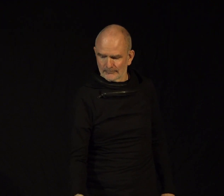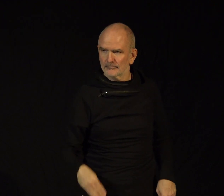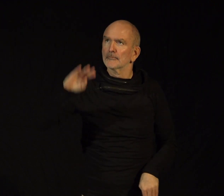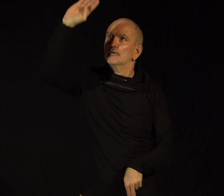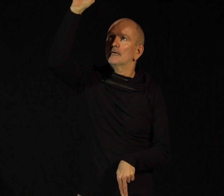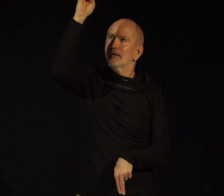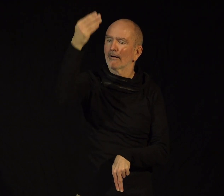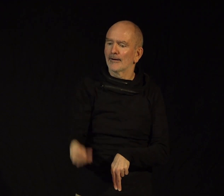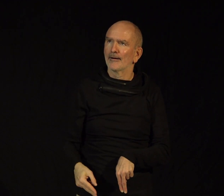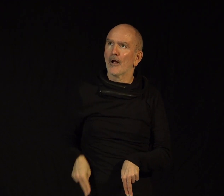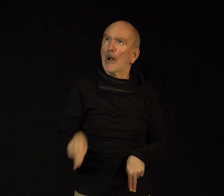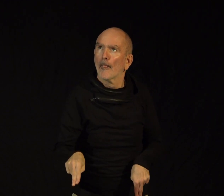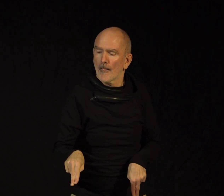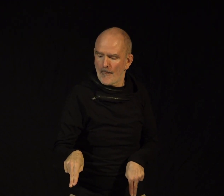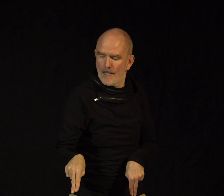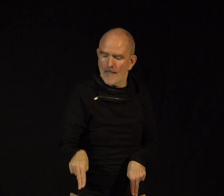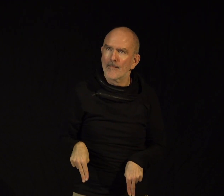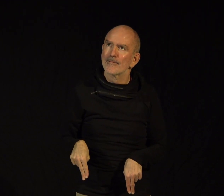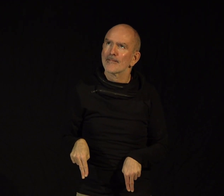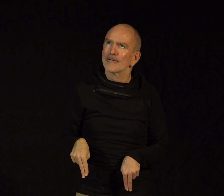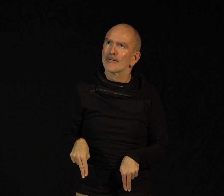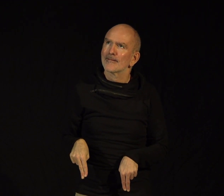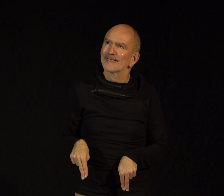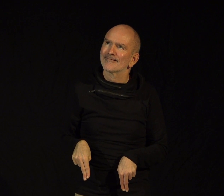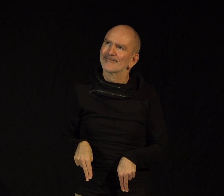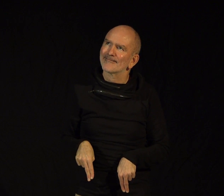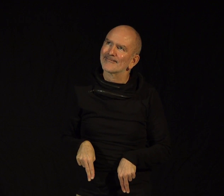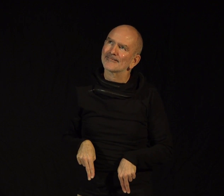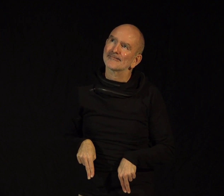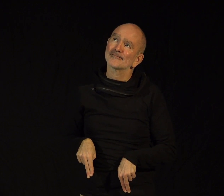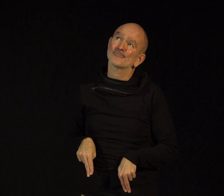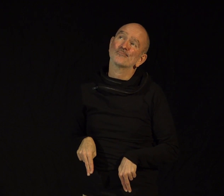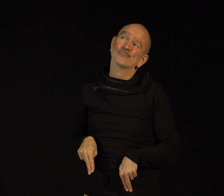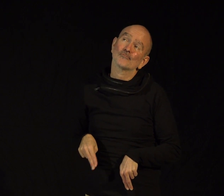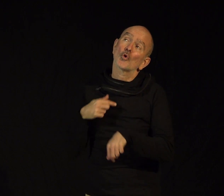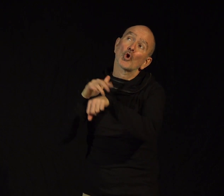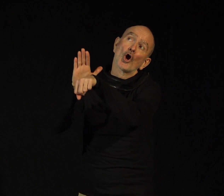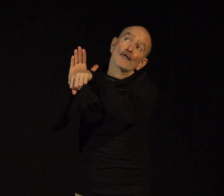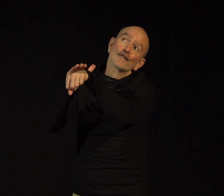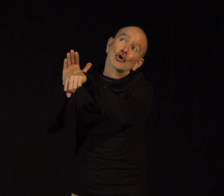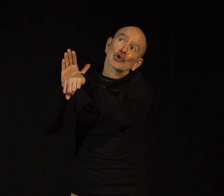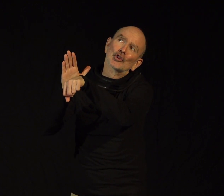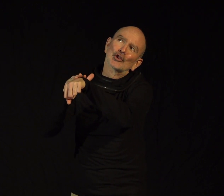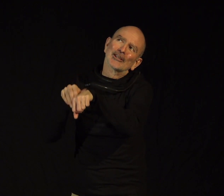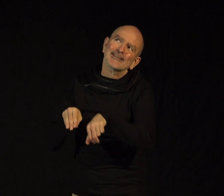bec, laisse tomber sa proie. Le renard s'en saisit et lui dit «